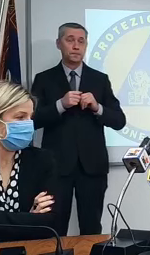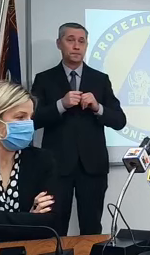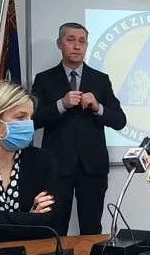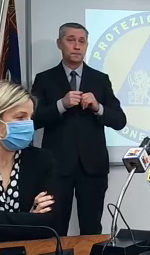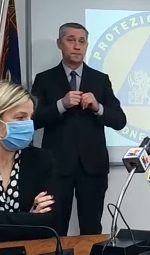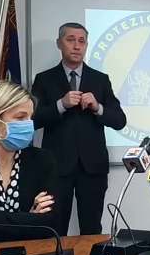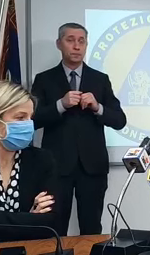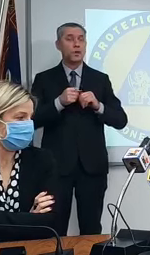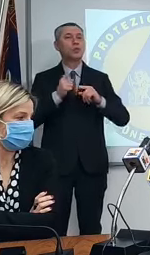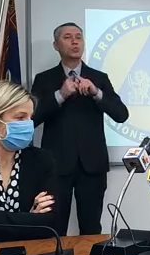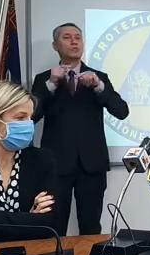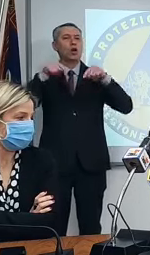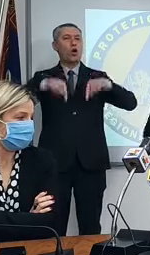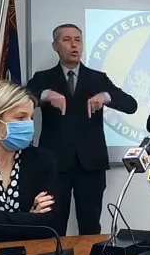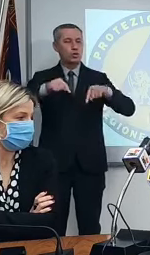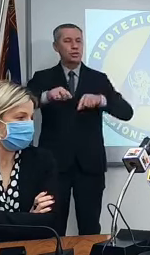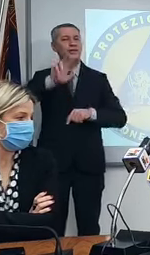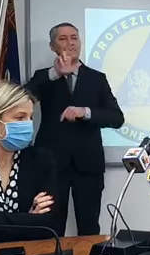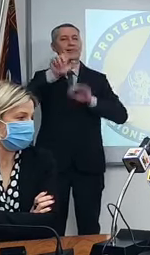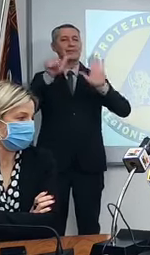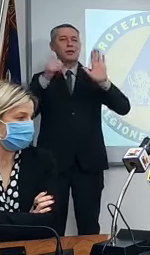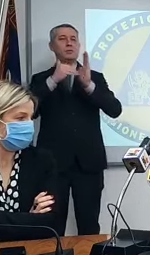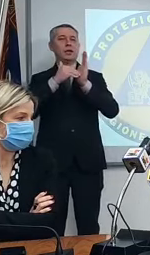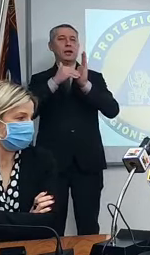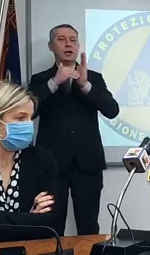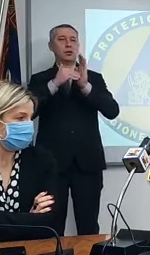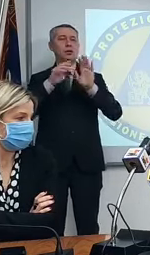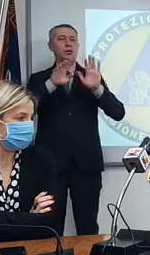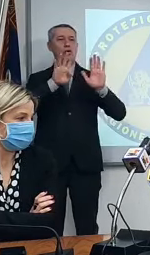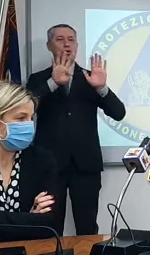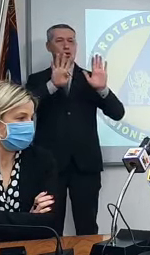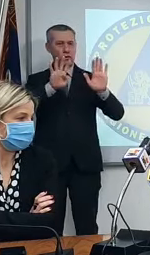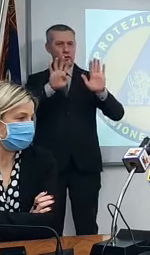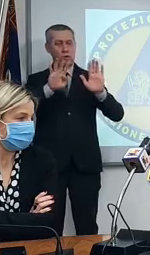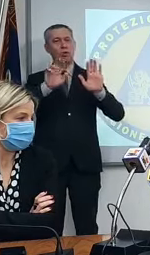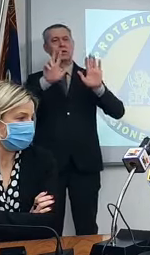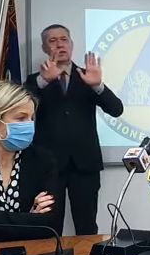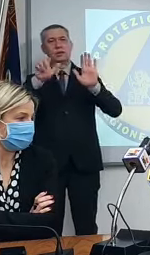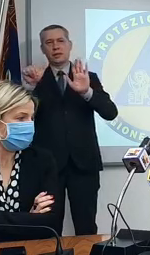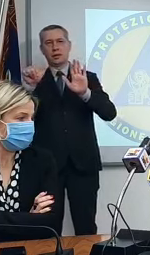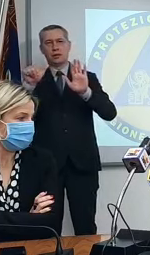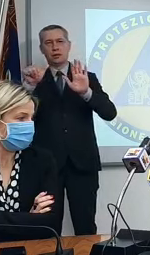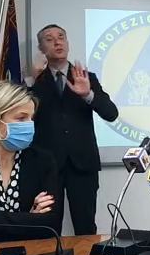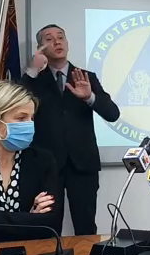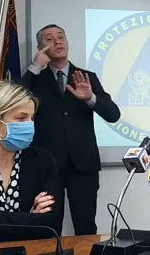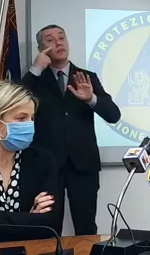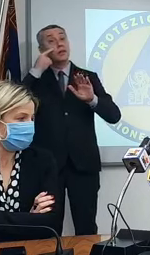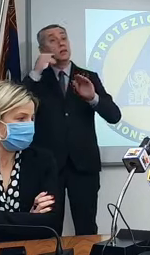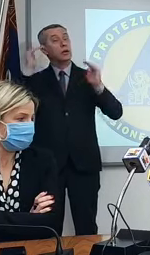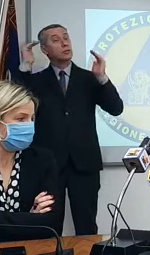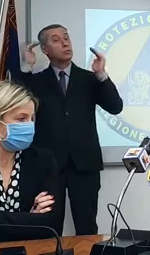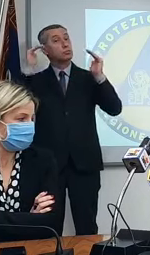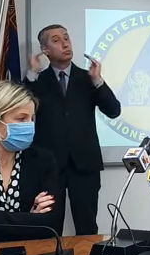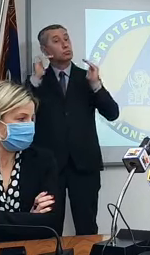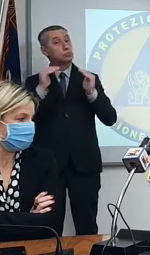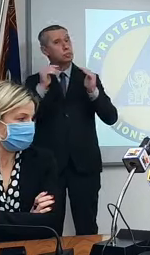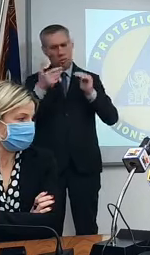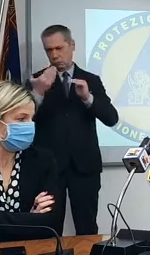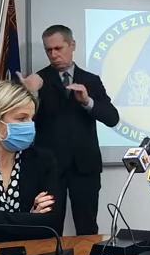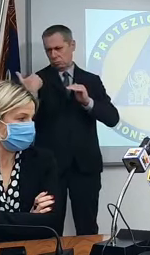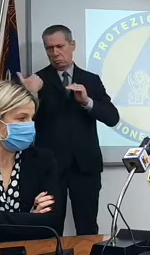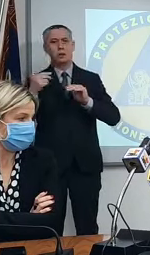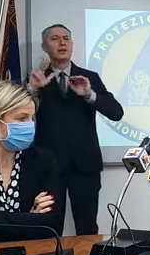I positivi di oggi sono 36.986. Come vedete si cala perché eravamo a 39